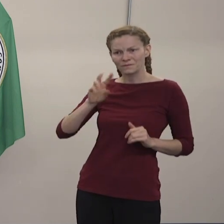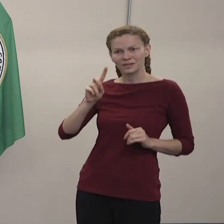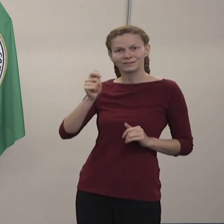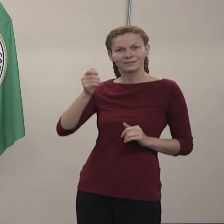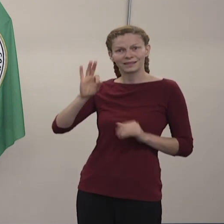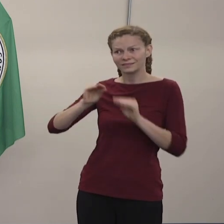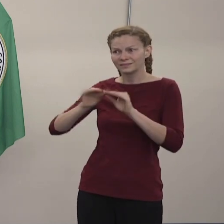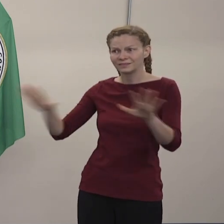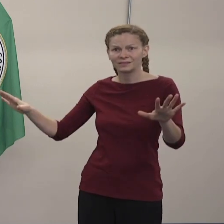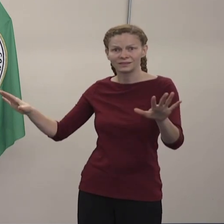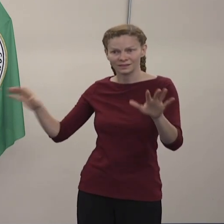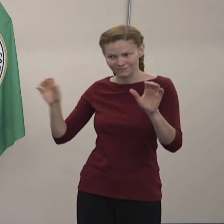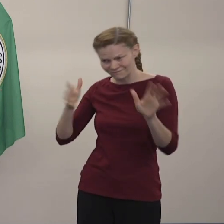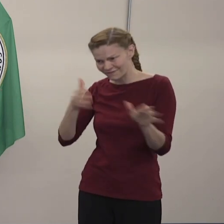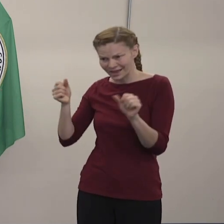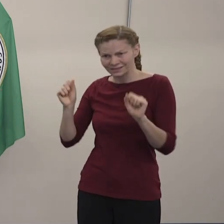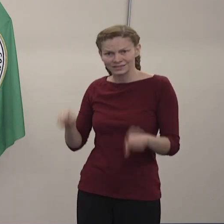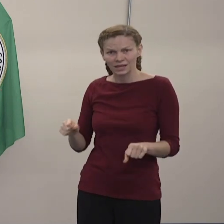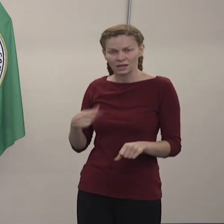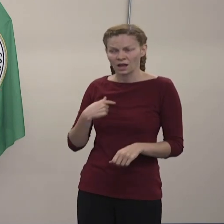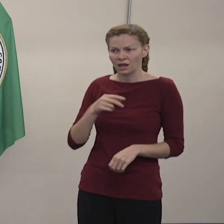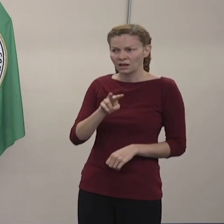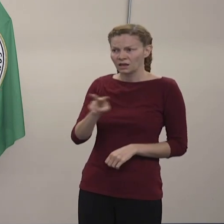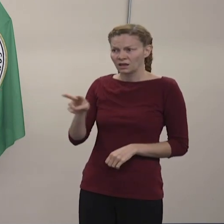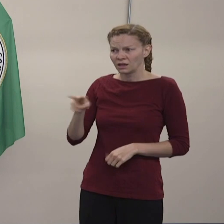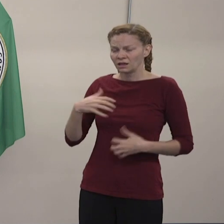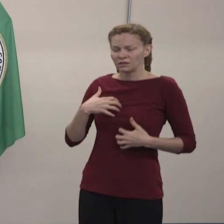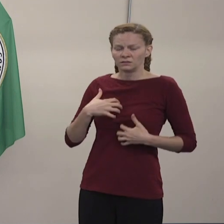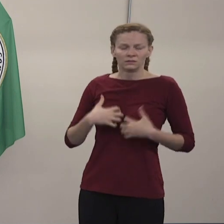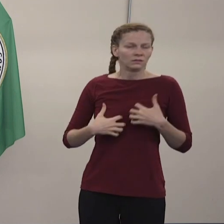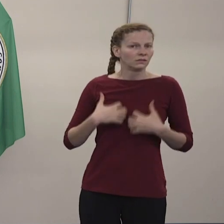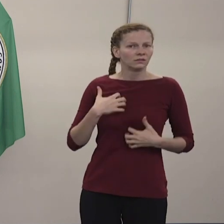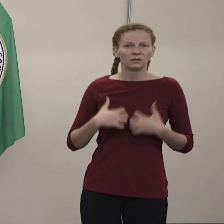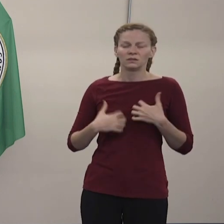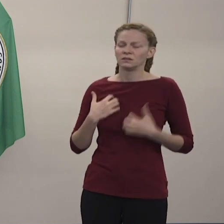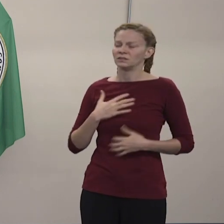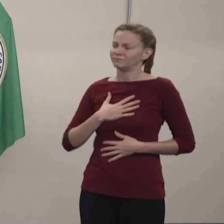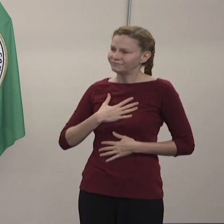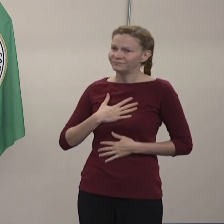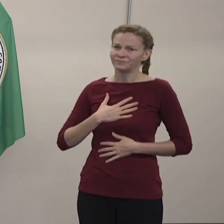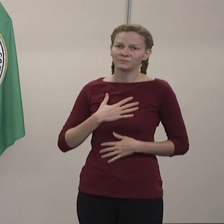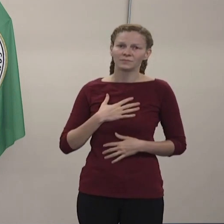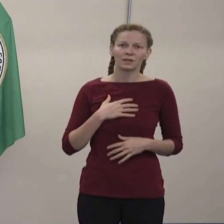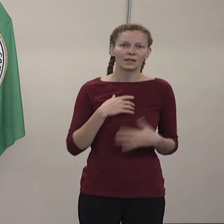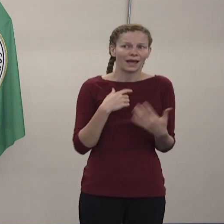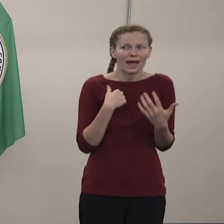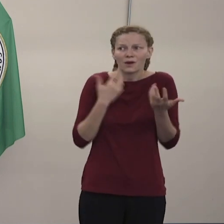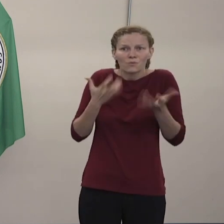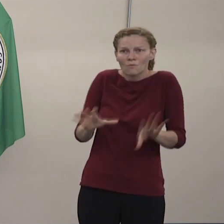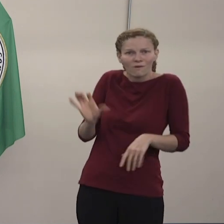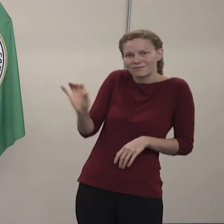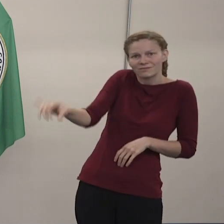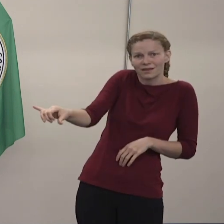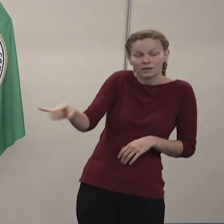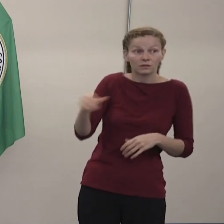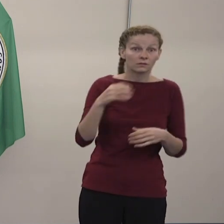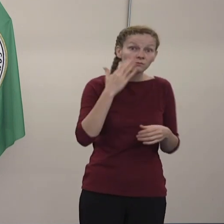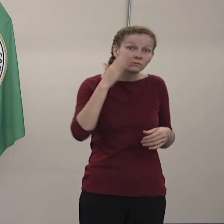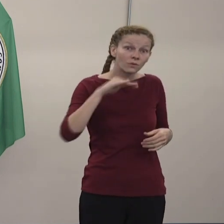No era lo que yo quería ver. Y no sé, yo